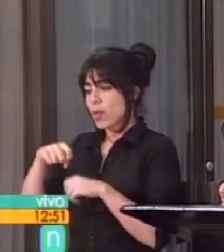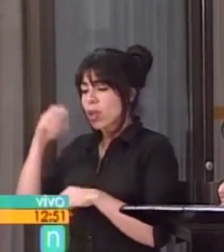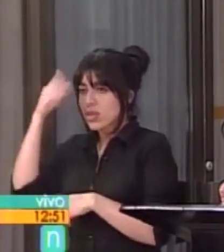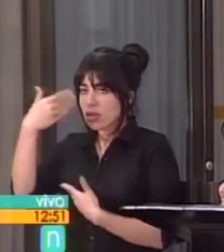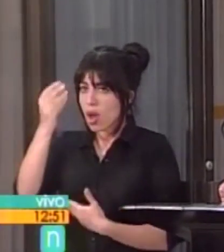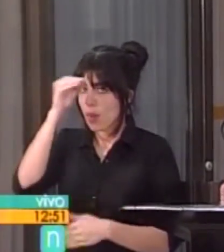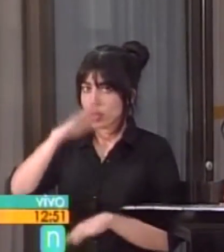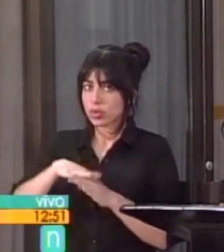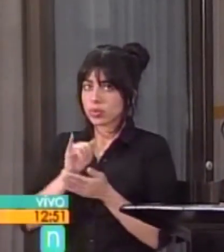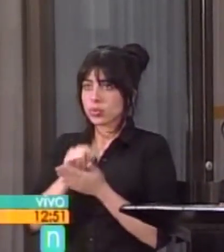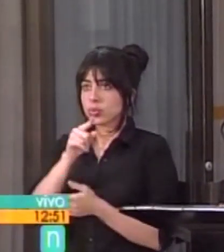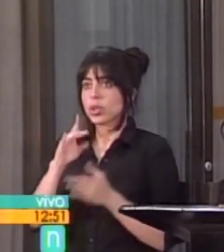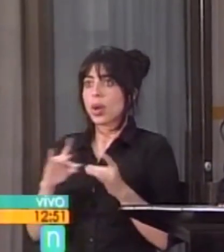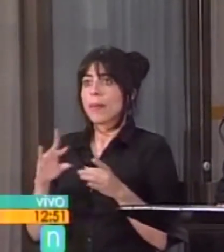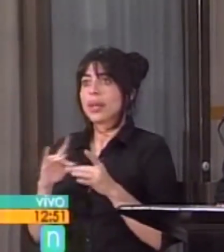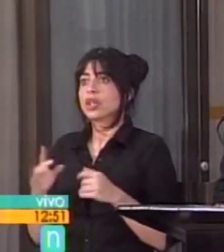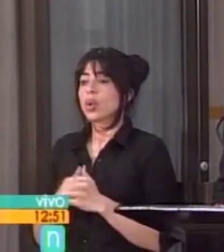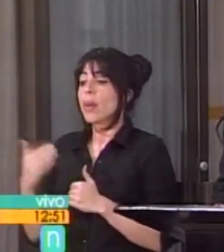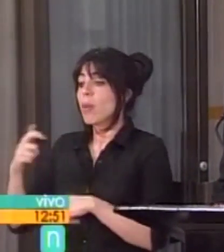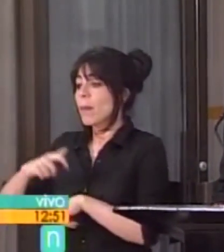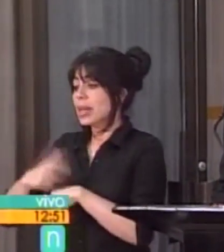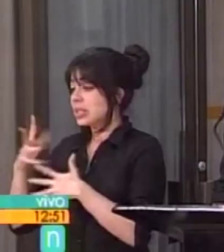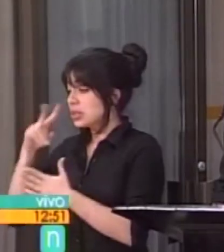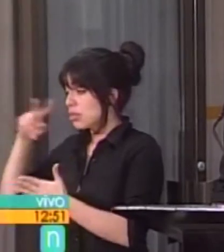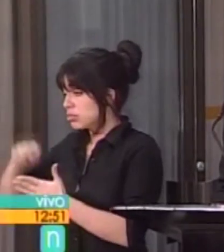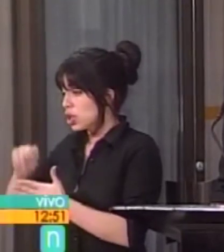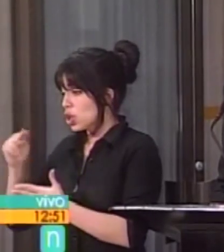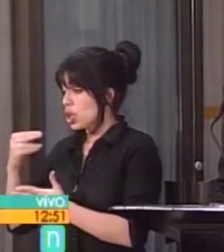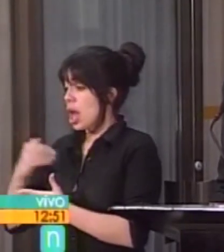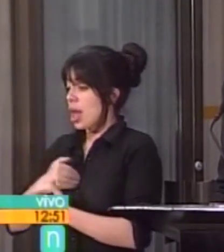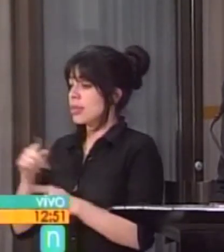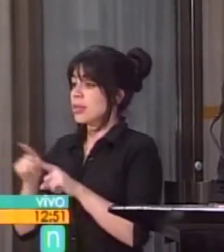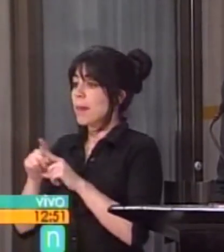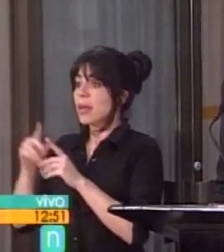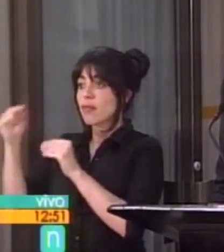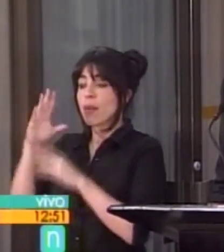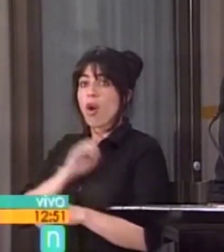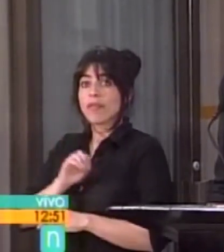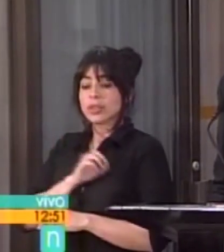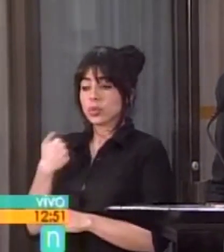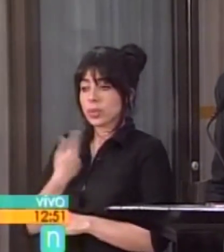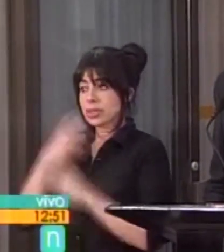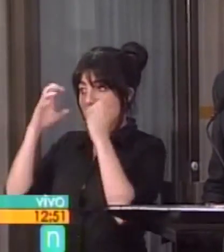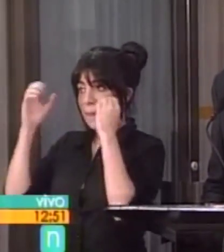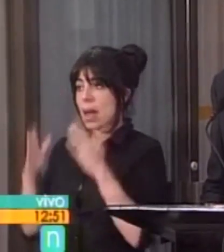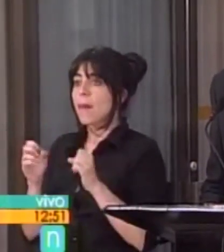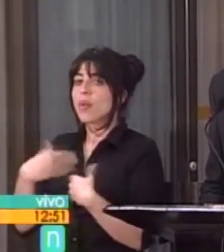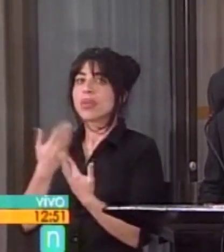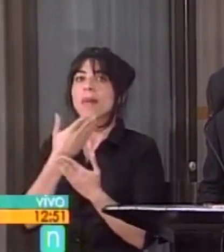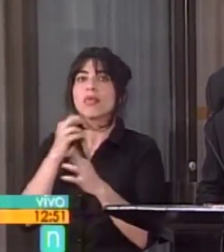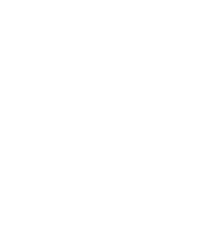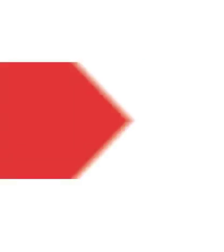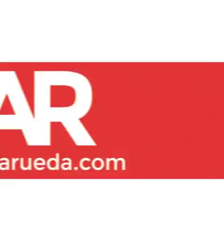a eso que usted comentó. En el momento en que haya visto las notas y tenga también la versión oficial de nuestra embajada, podré dar una mejor